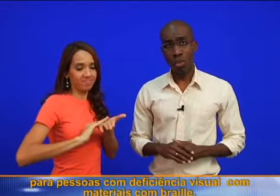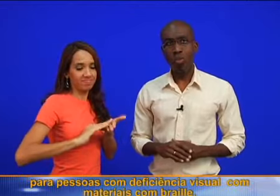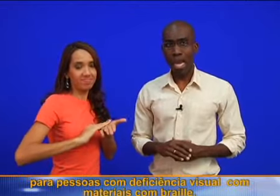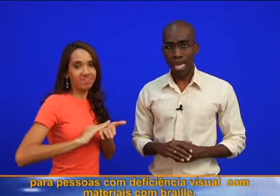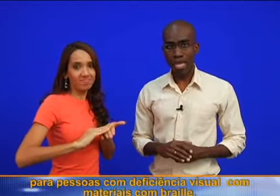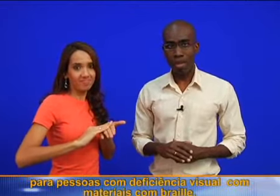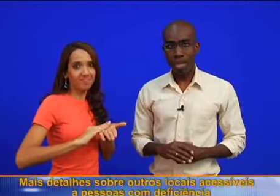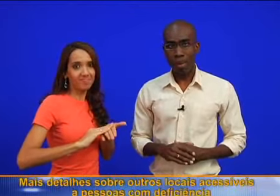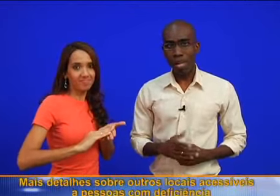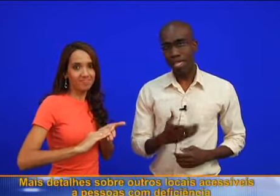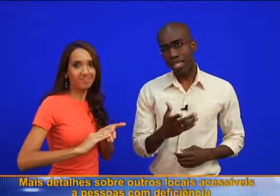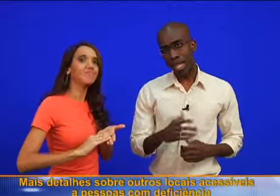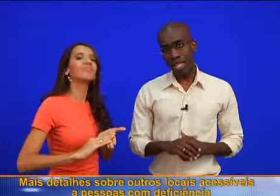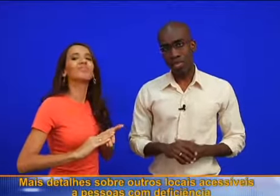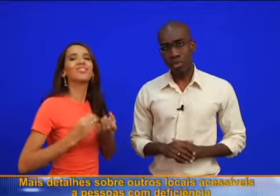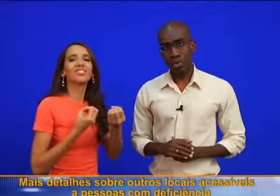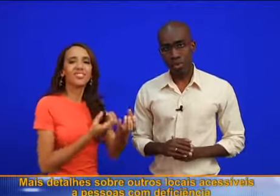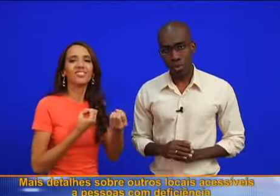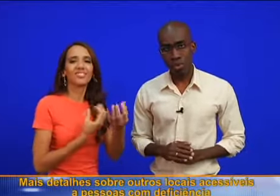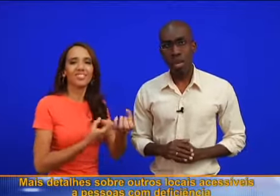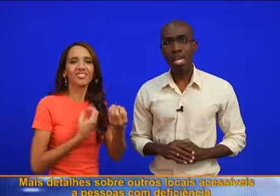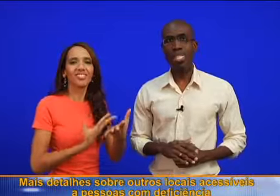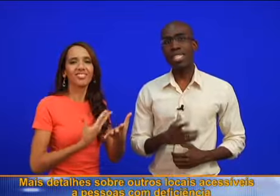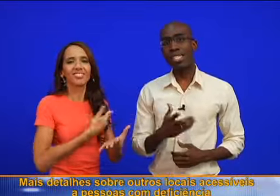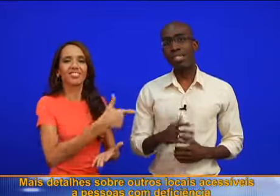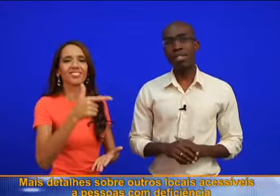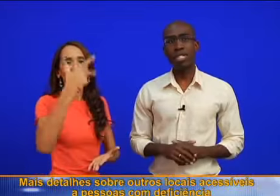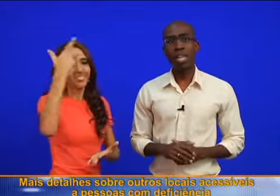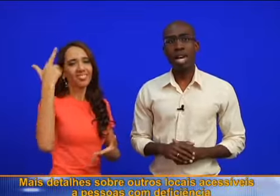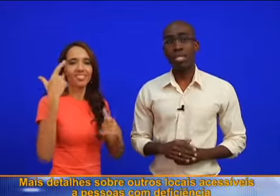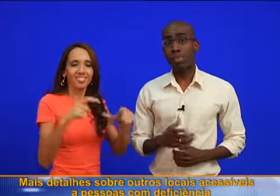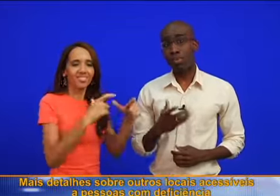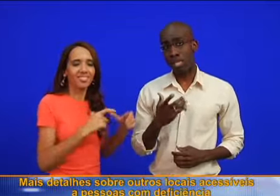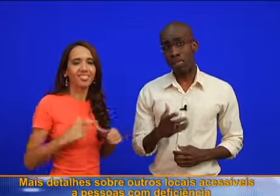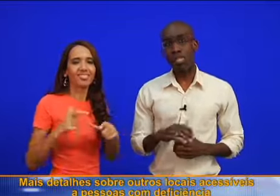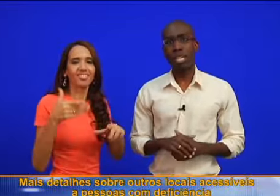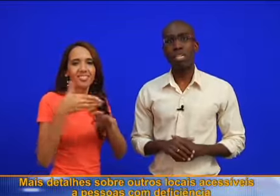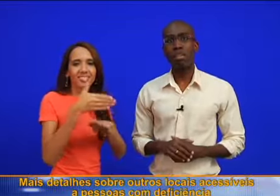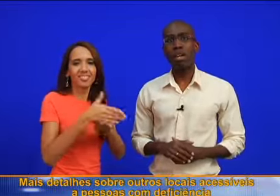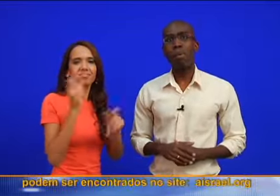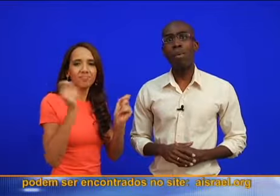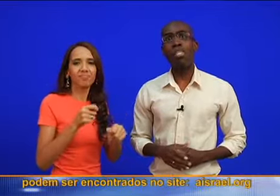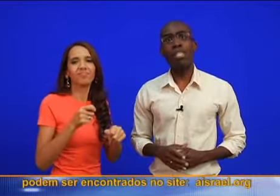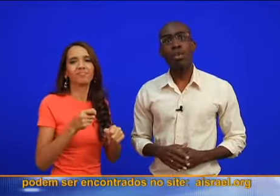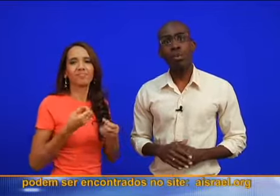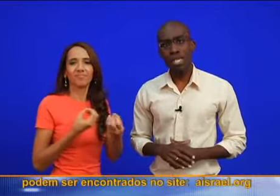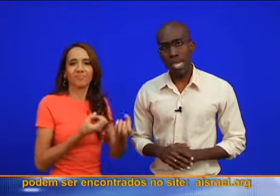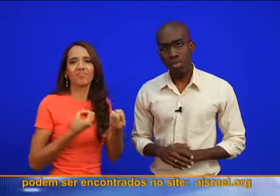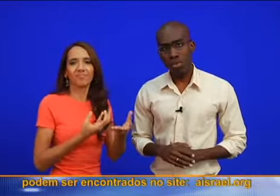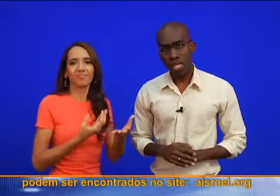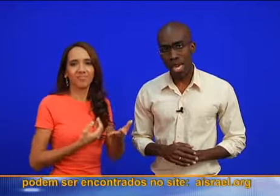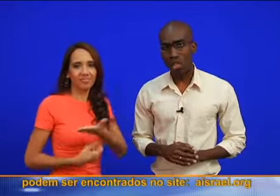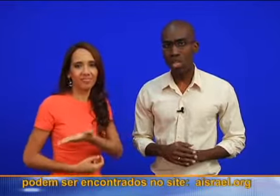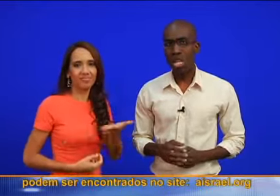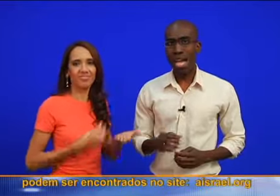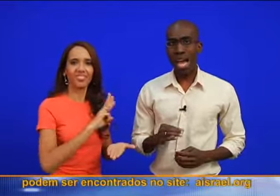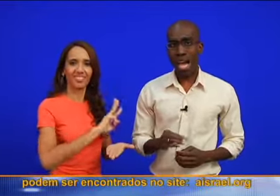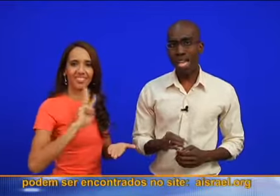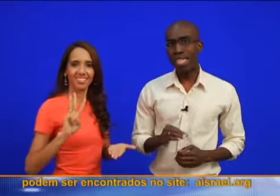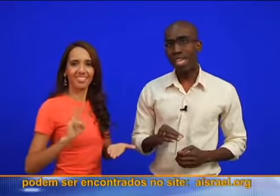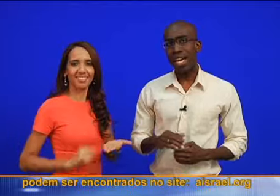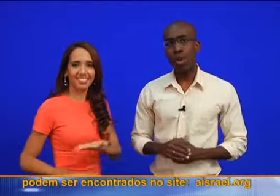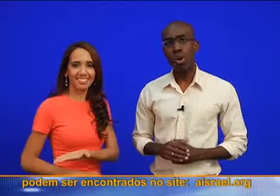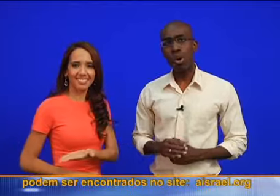materiais com braille. Mais detalhes sobre os outros locais acessíveis às pessoas deficientes, podem ser encontrados no site